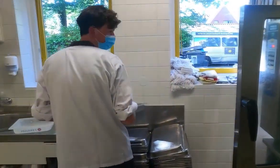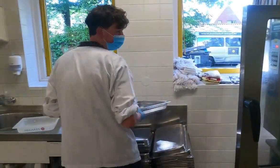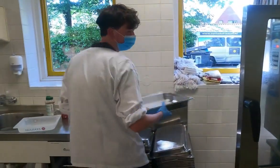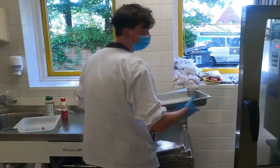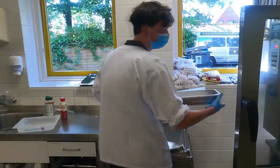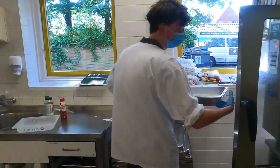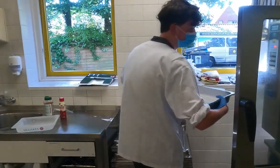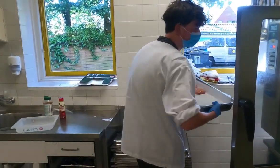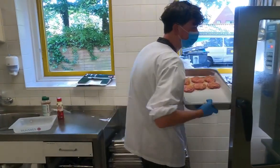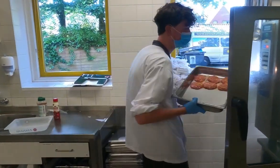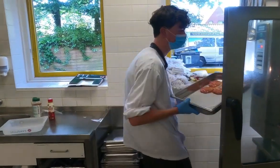Dank u